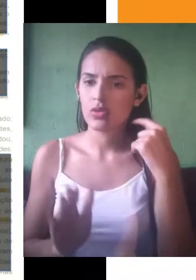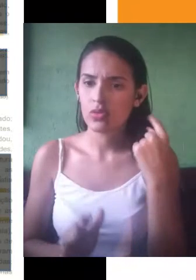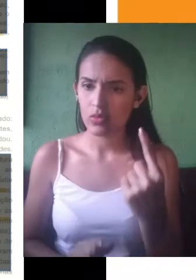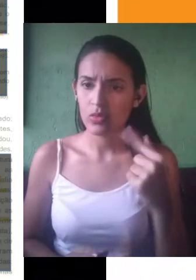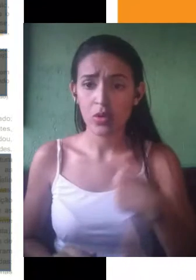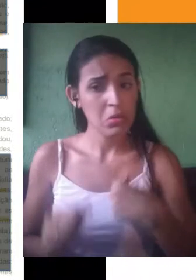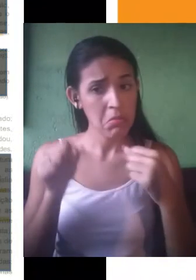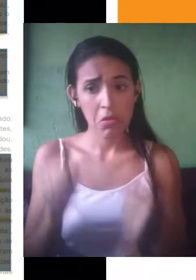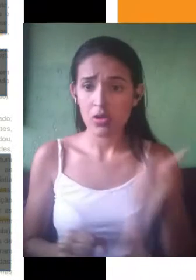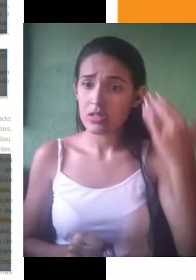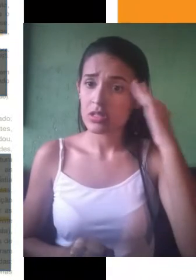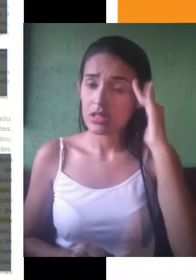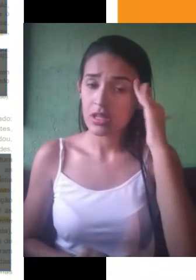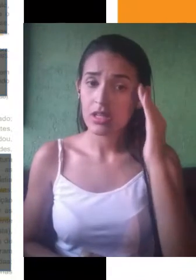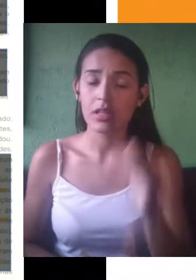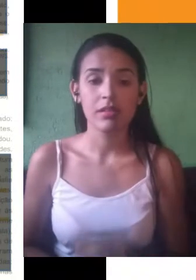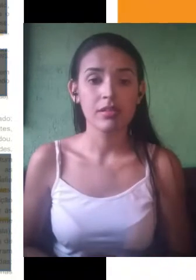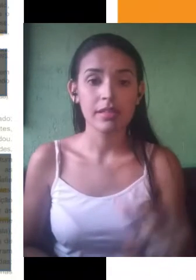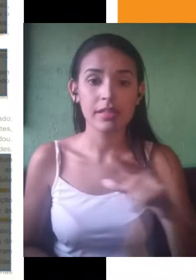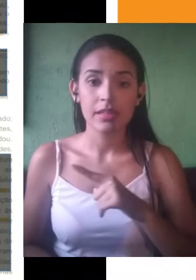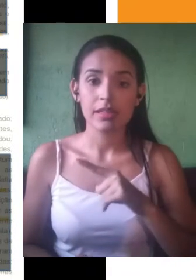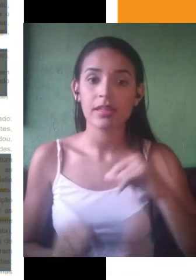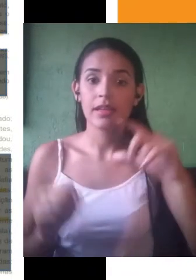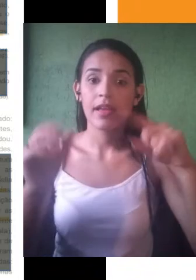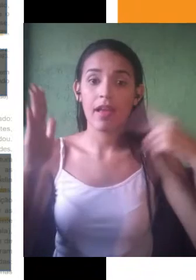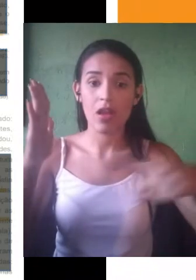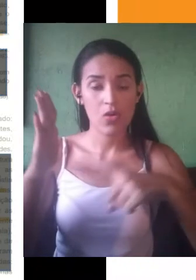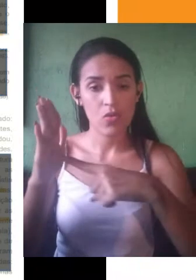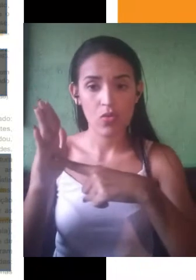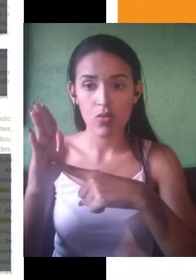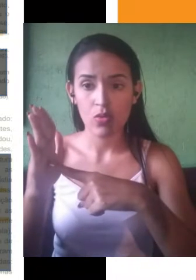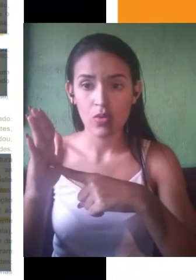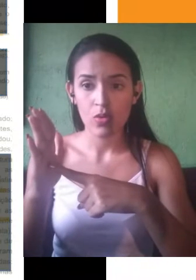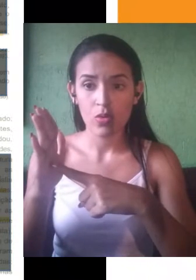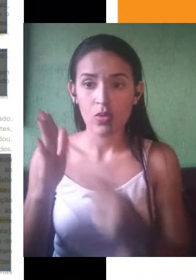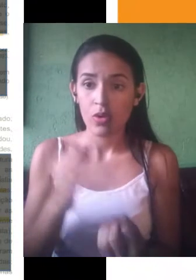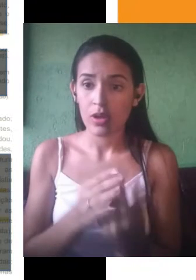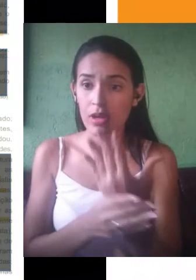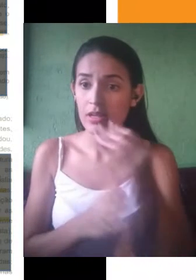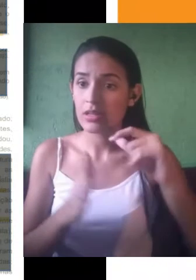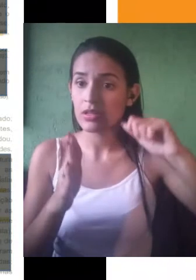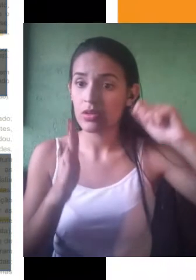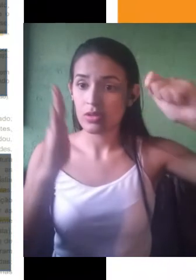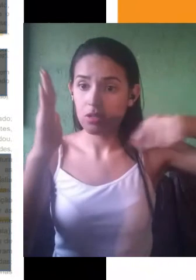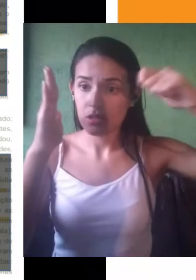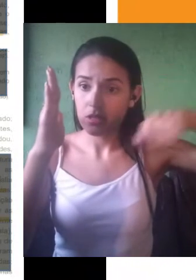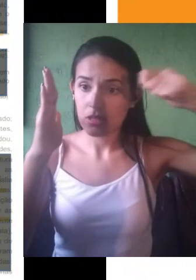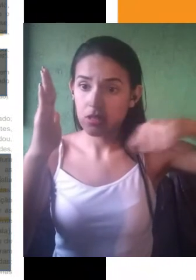entender que ele tem como tema central, como ideia central, a origem do cinema como ferramenta